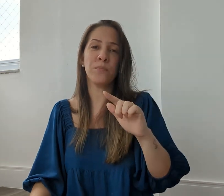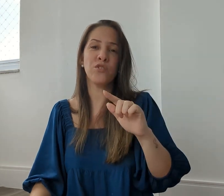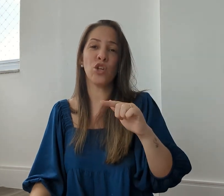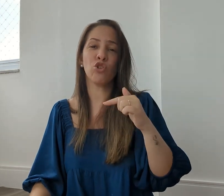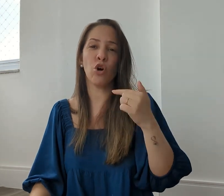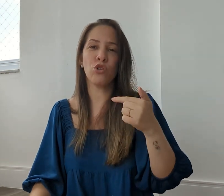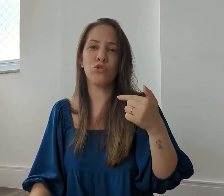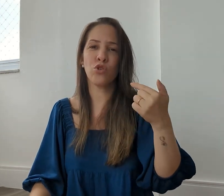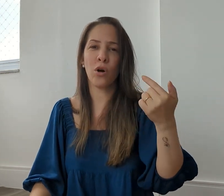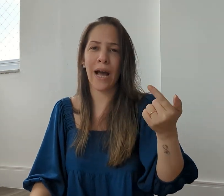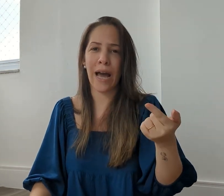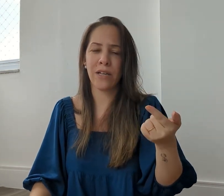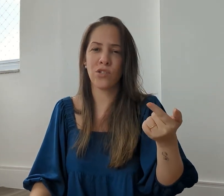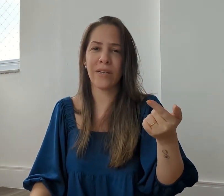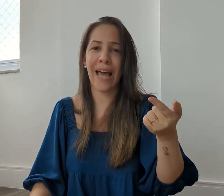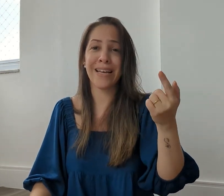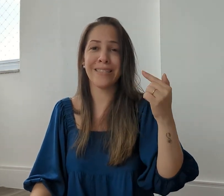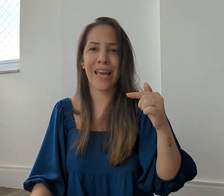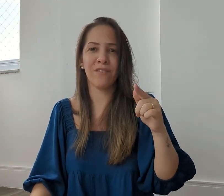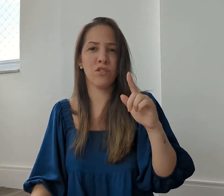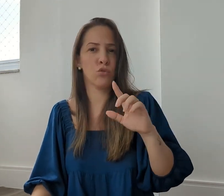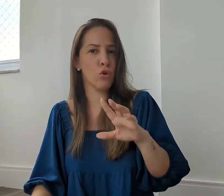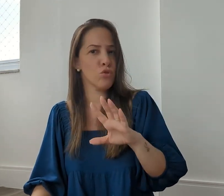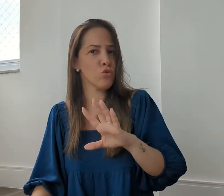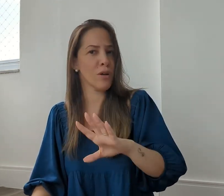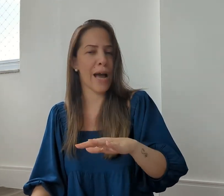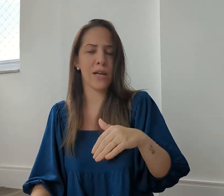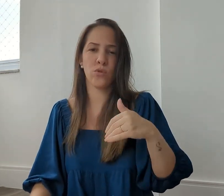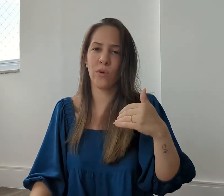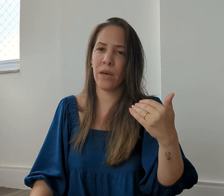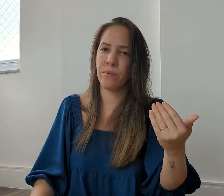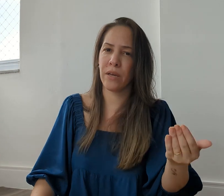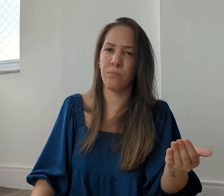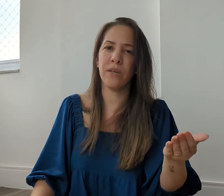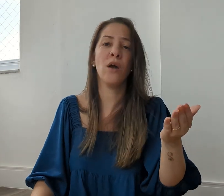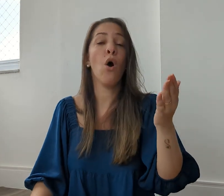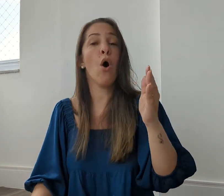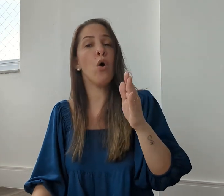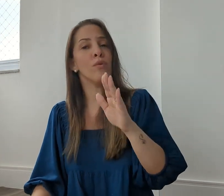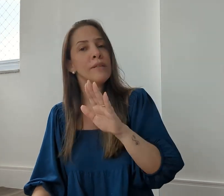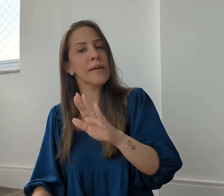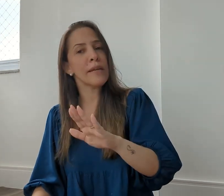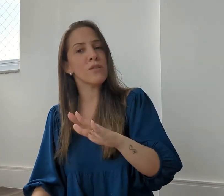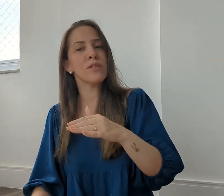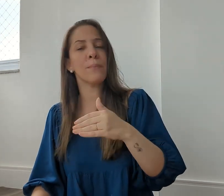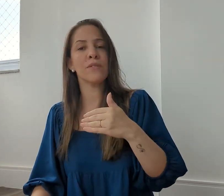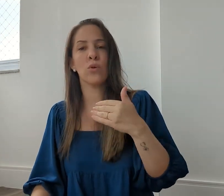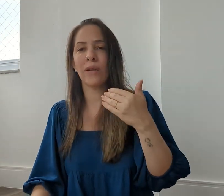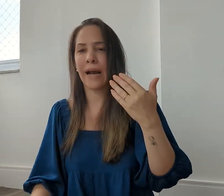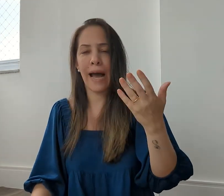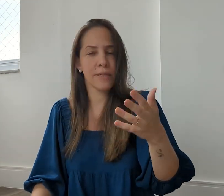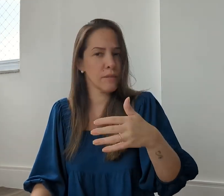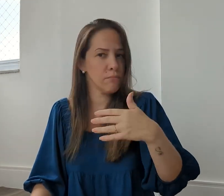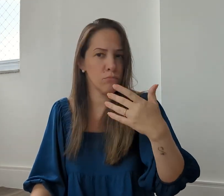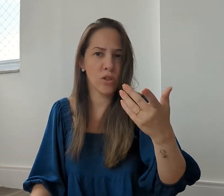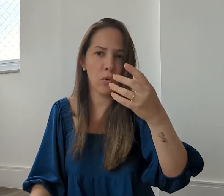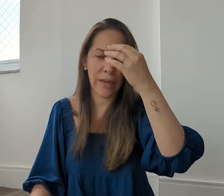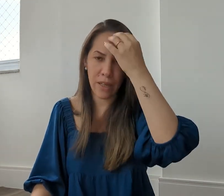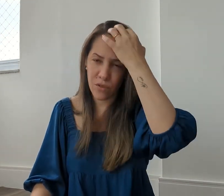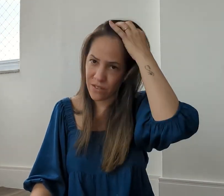pedir todos os locais, né, a reserva de todos os locais, o Airbnb, ou o endereço da pessoa, da casa, de alguém que você